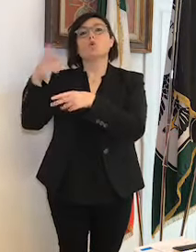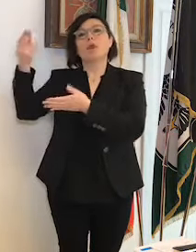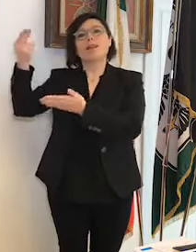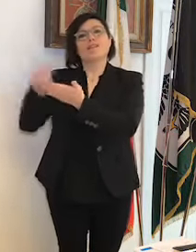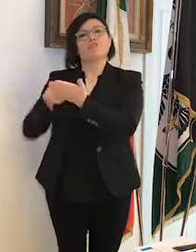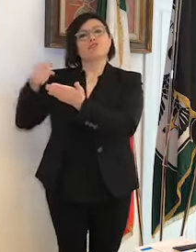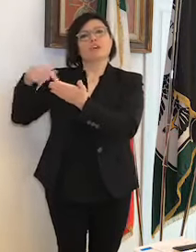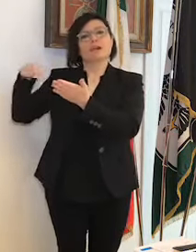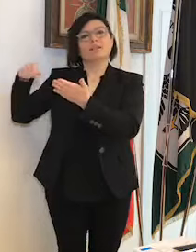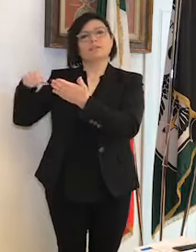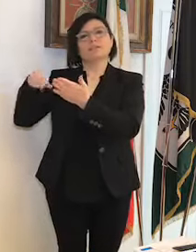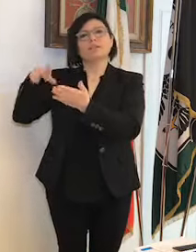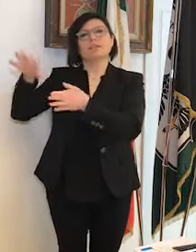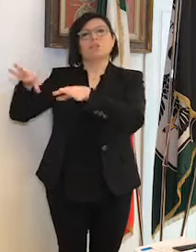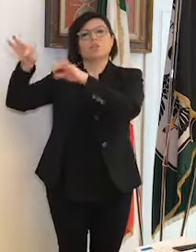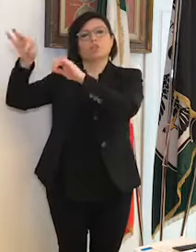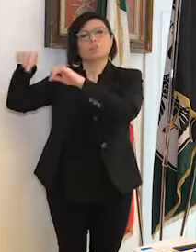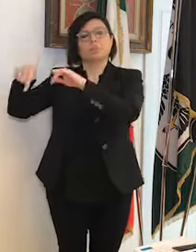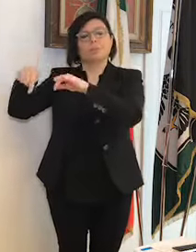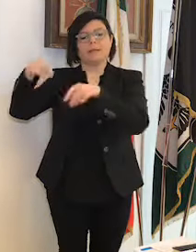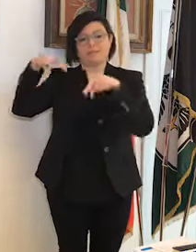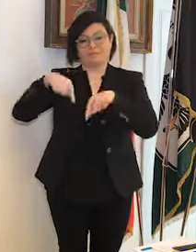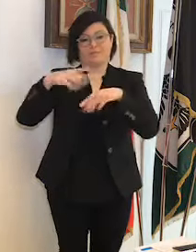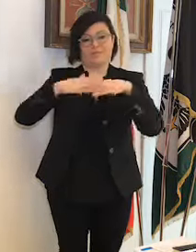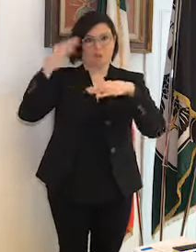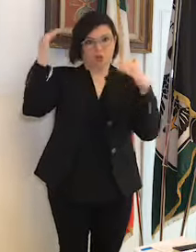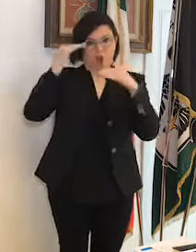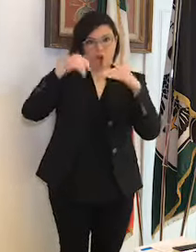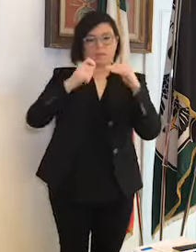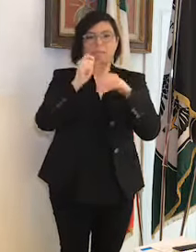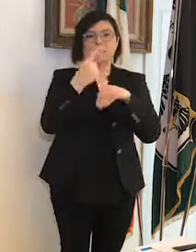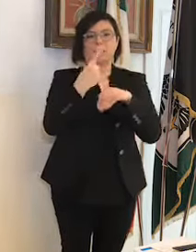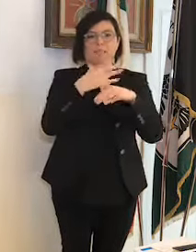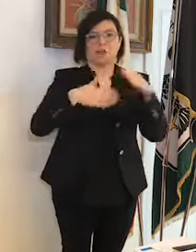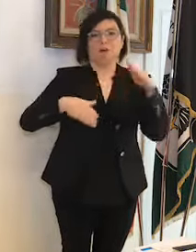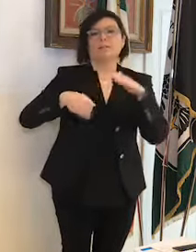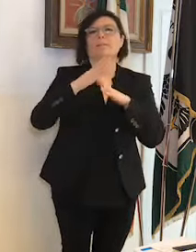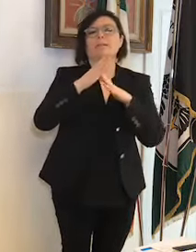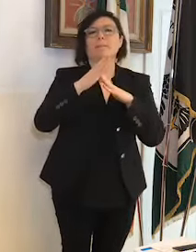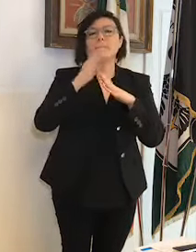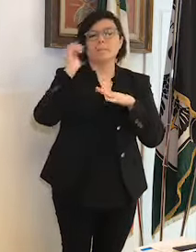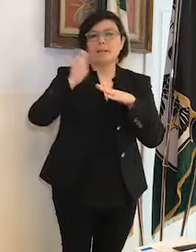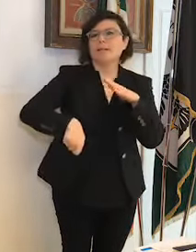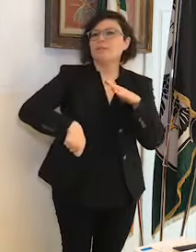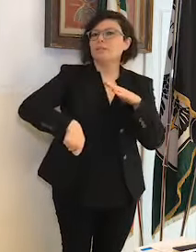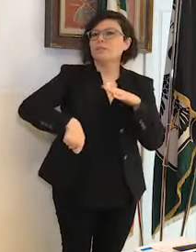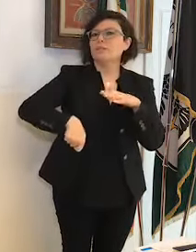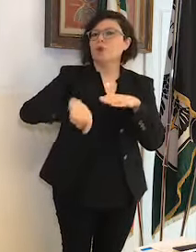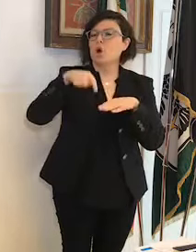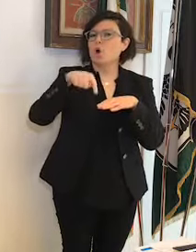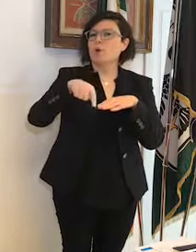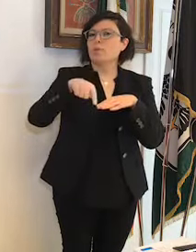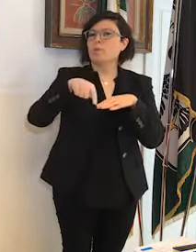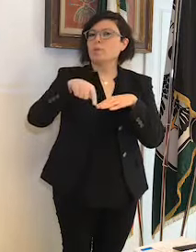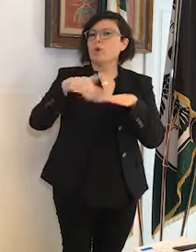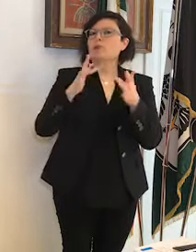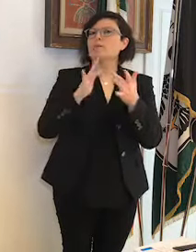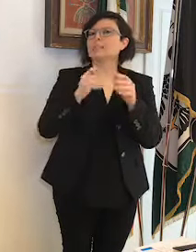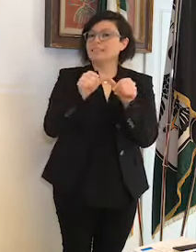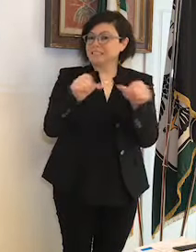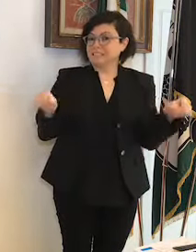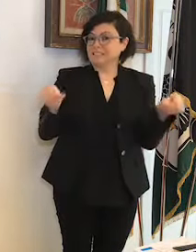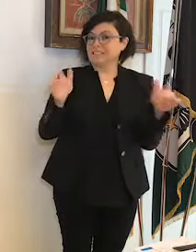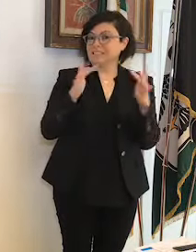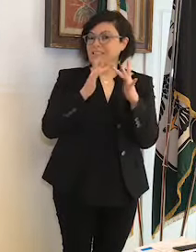Da questa notte, da mezzanotte è operativo il sito